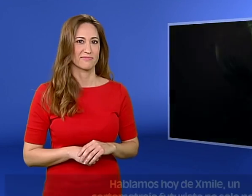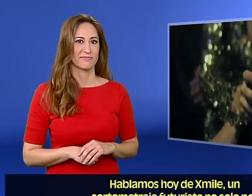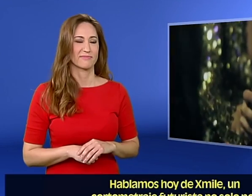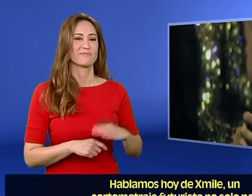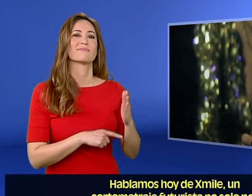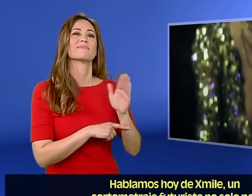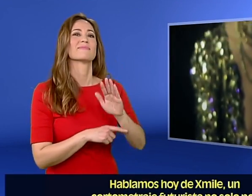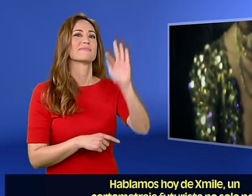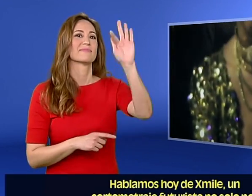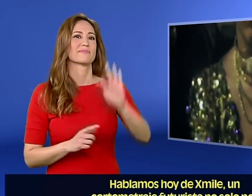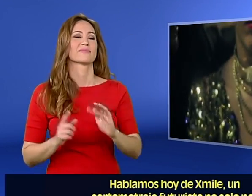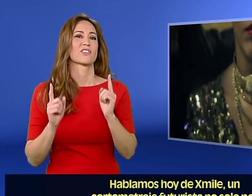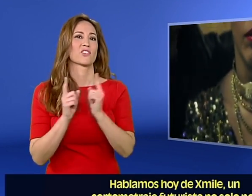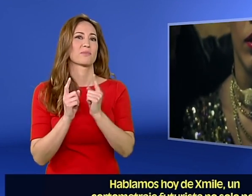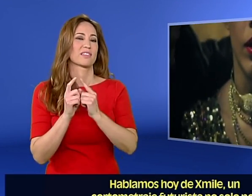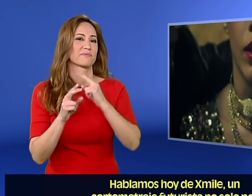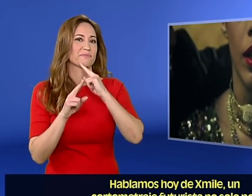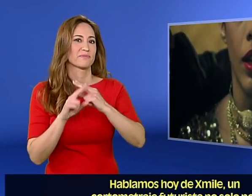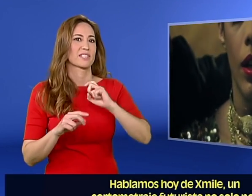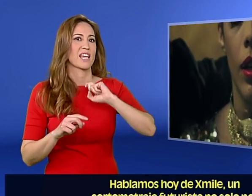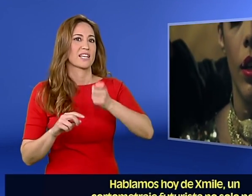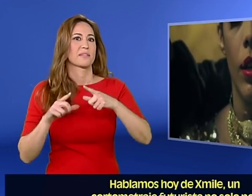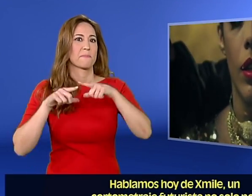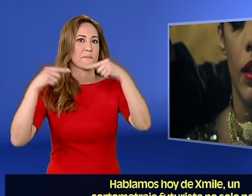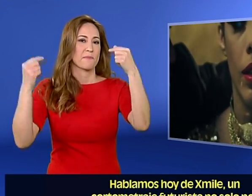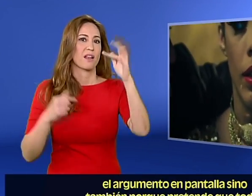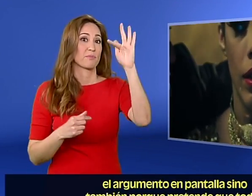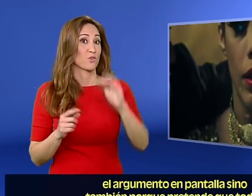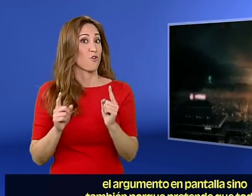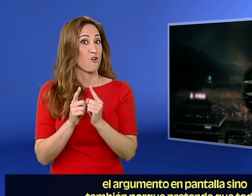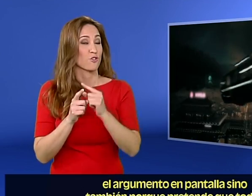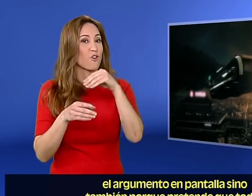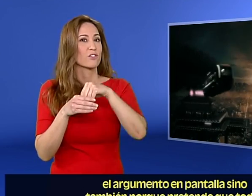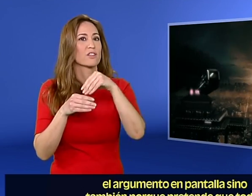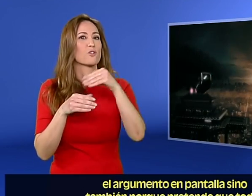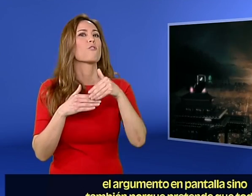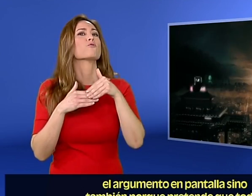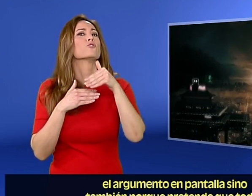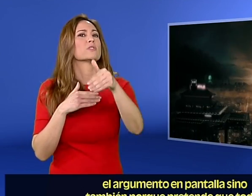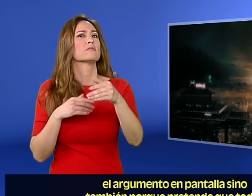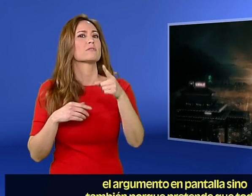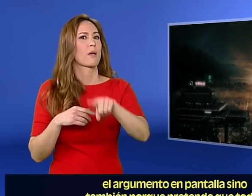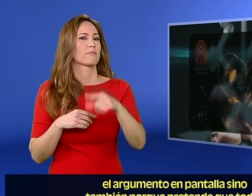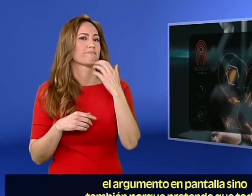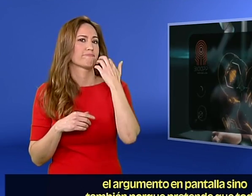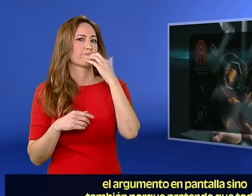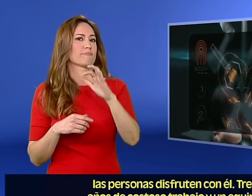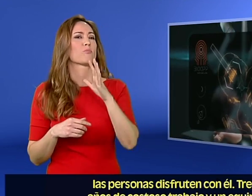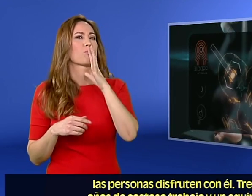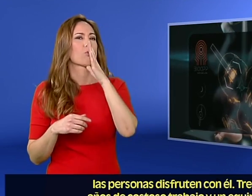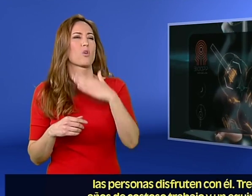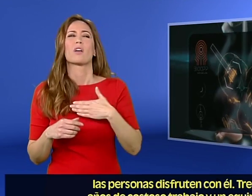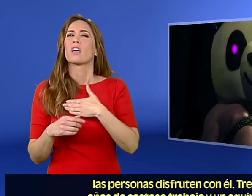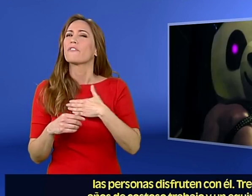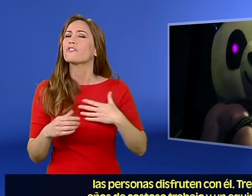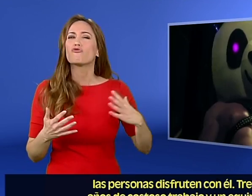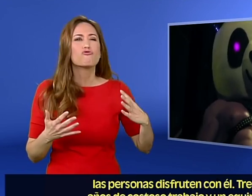Hablamos hoy de Smile, un cortometraje futurista no solo por el argumento en pantalla, sino también porque pretende que todas